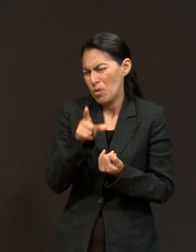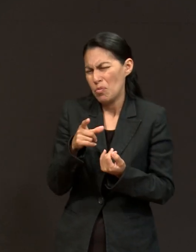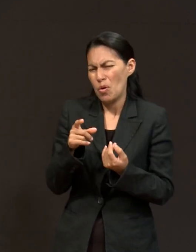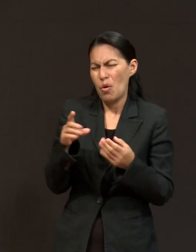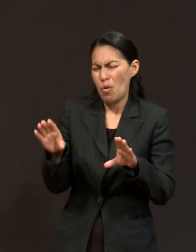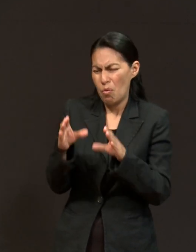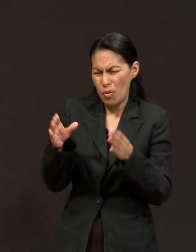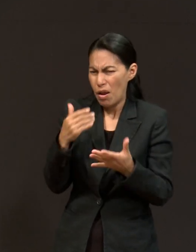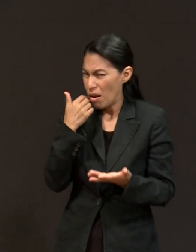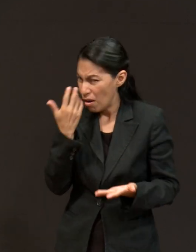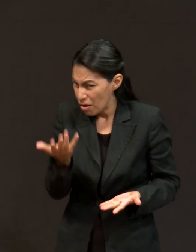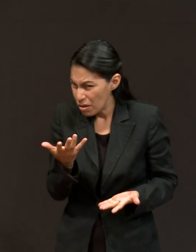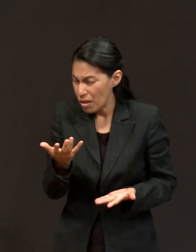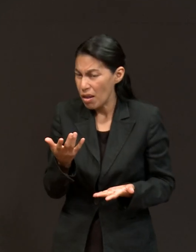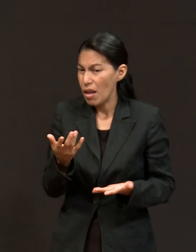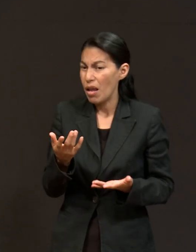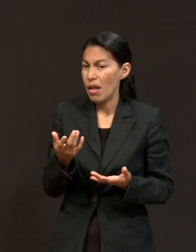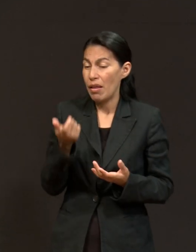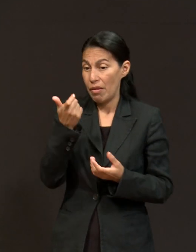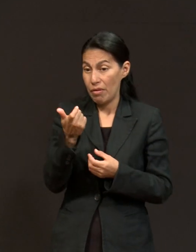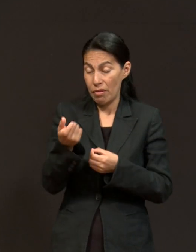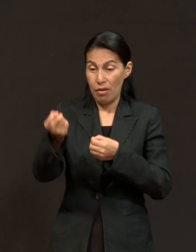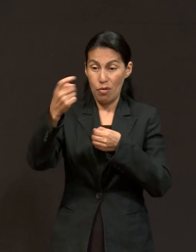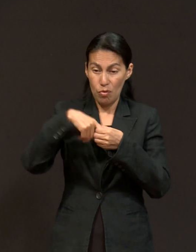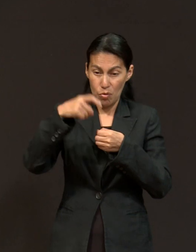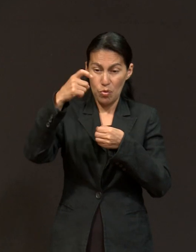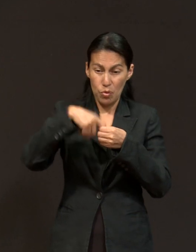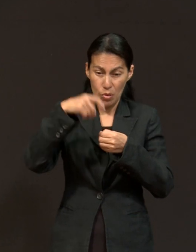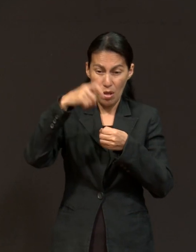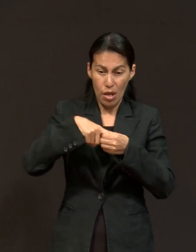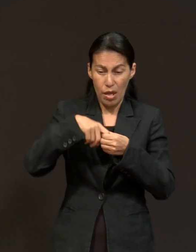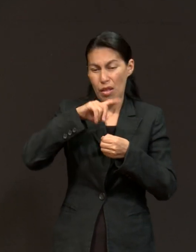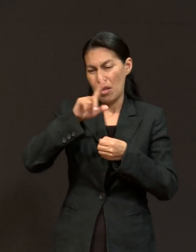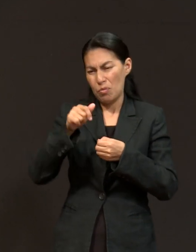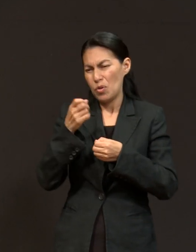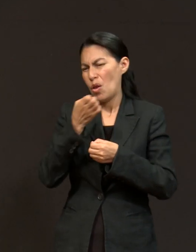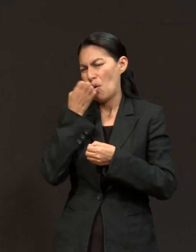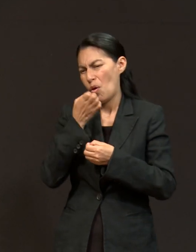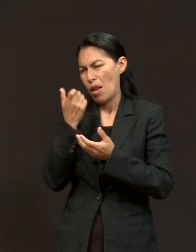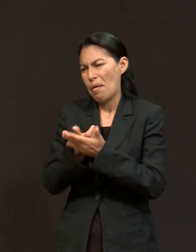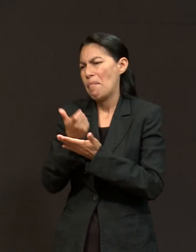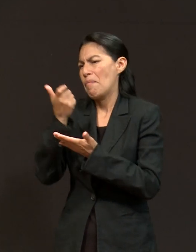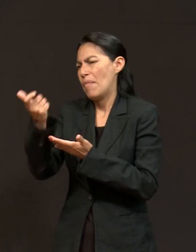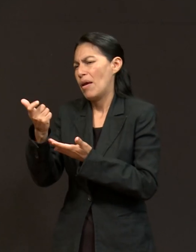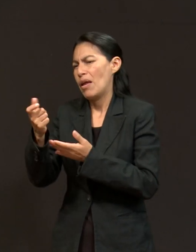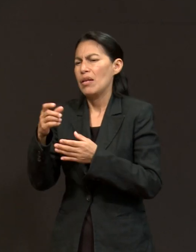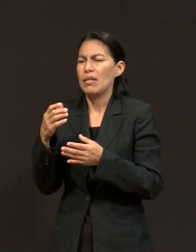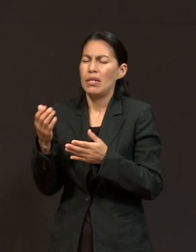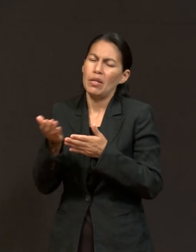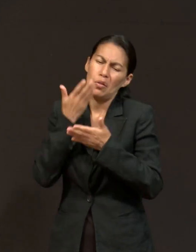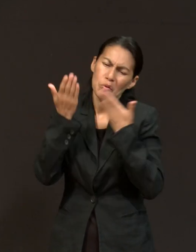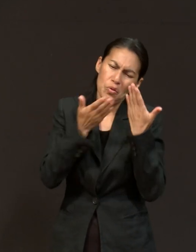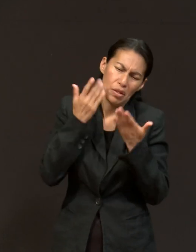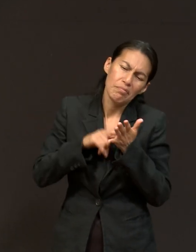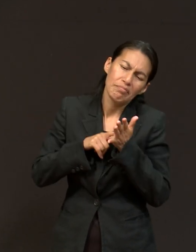colportar y traer el dinero para poder seguir estudiando, autofinanciar los estudios.